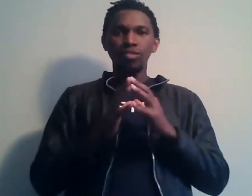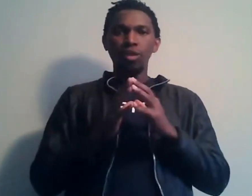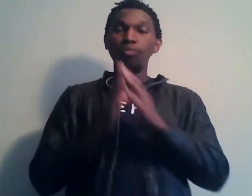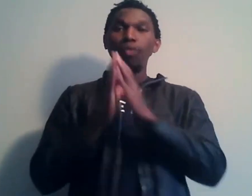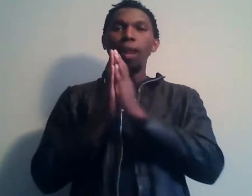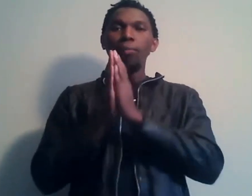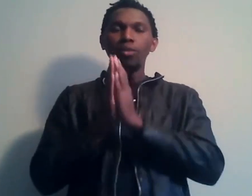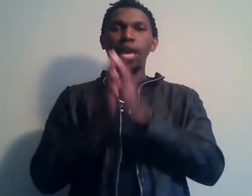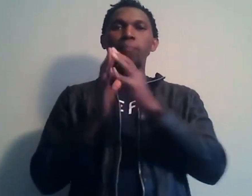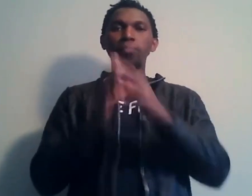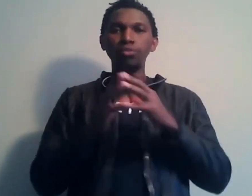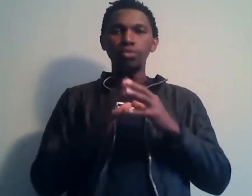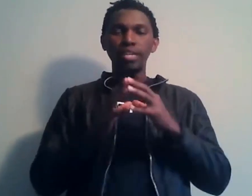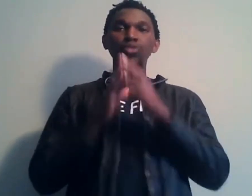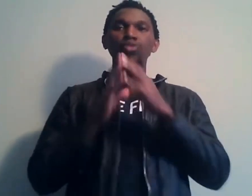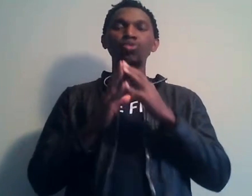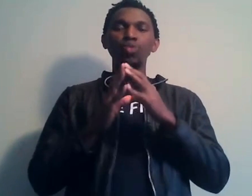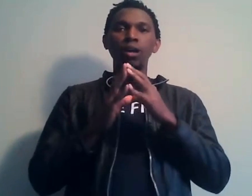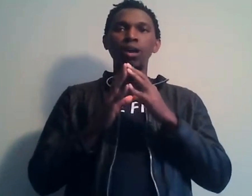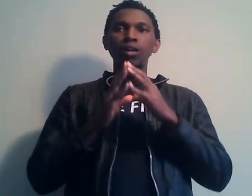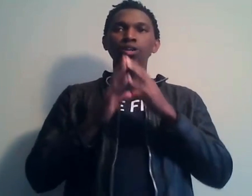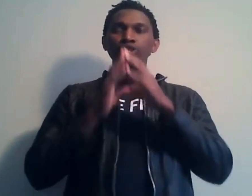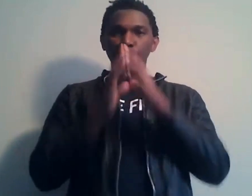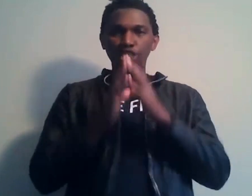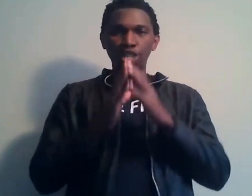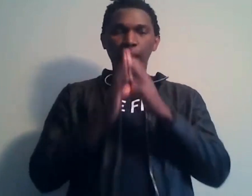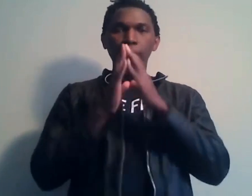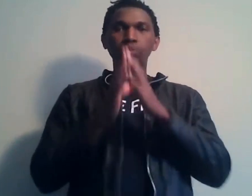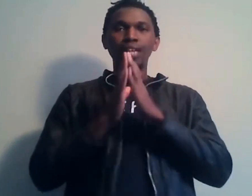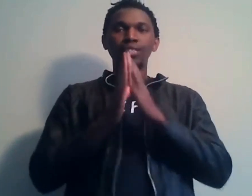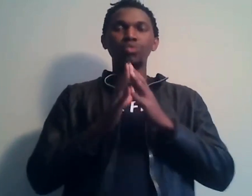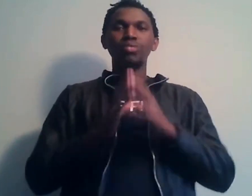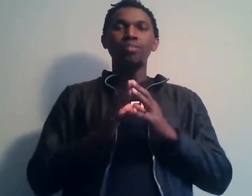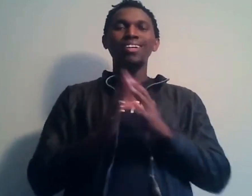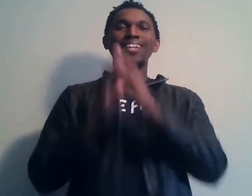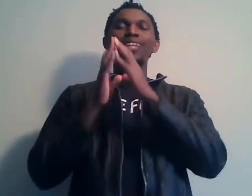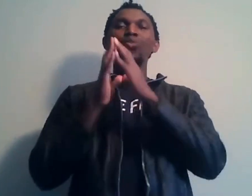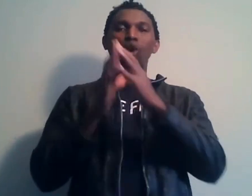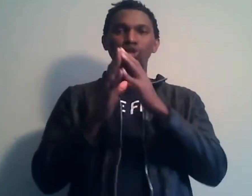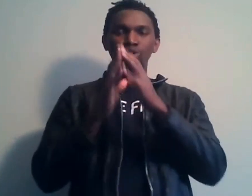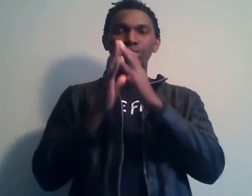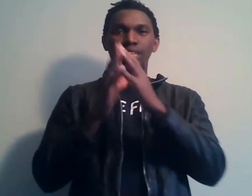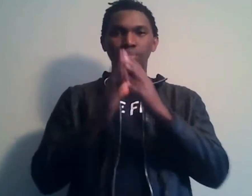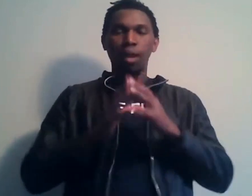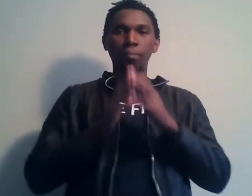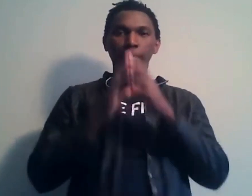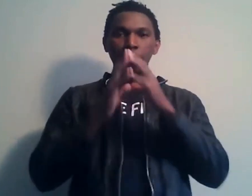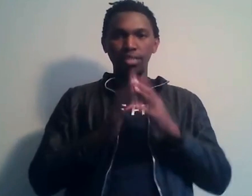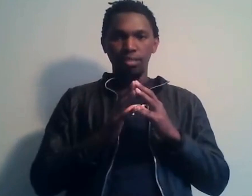pouvoir apporter un plus et surtout chercher à poser la question de savoir quel est le rôle d'une diaspora pour un pays.